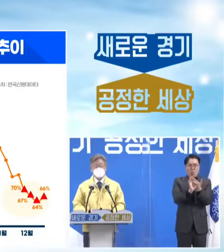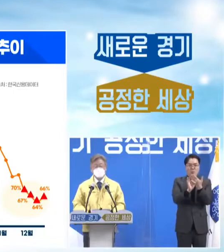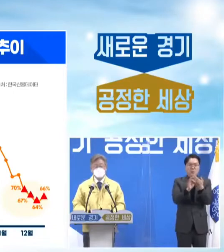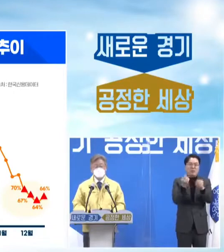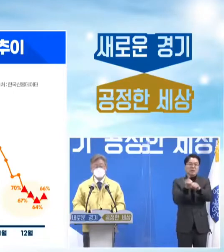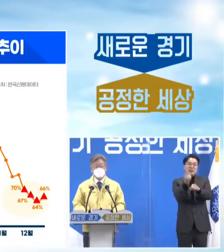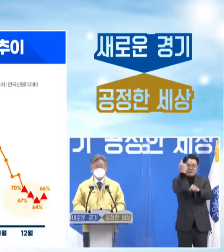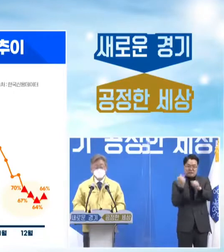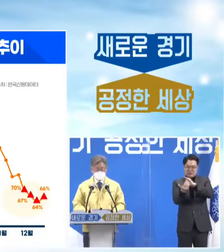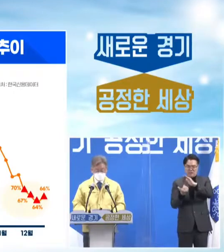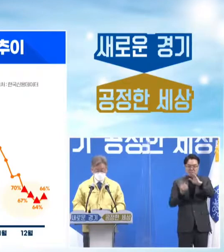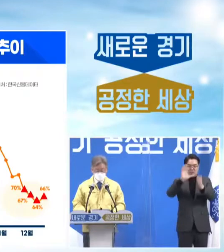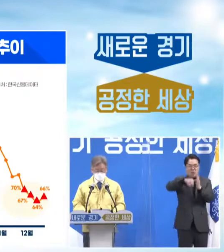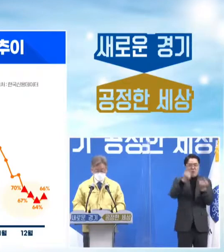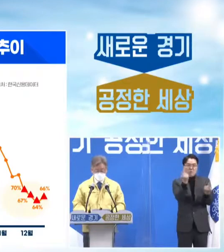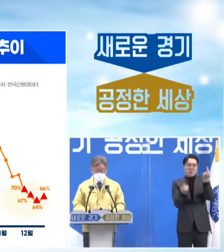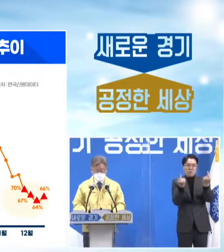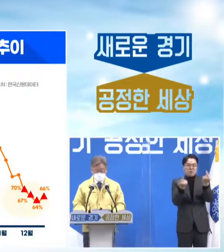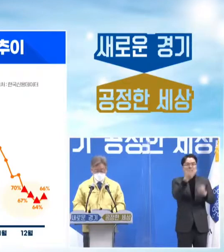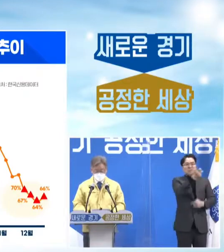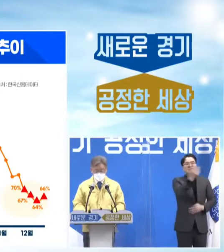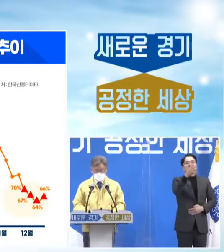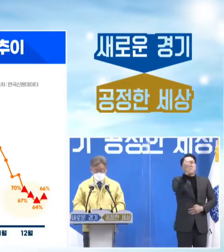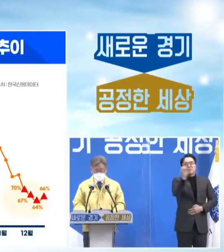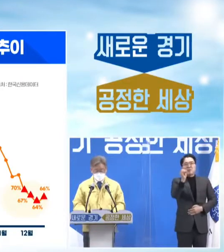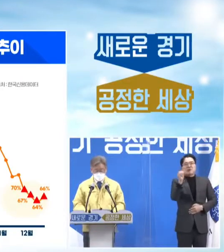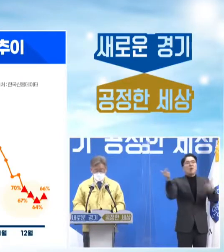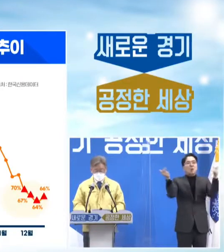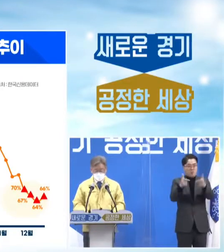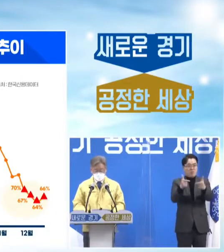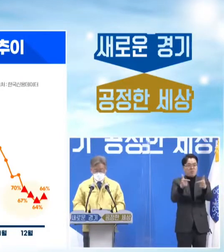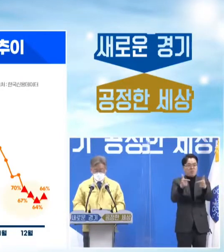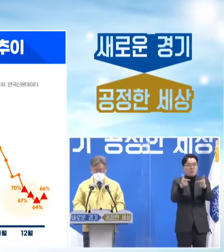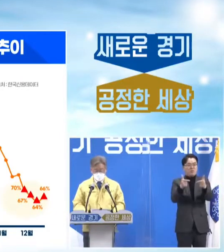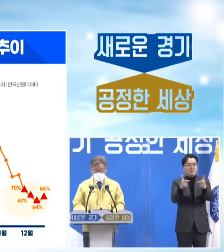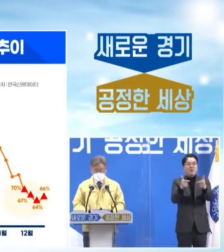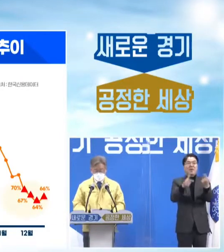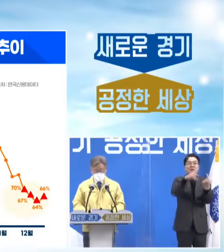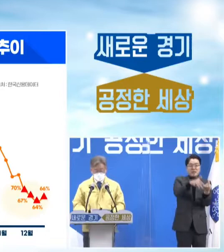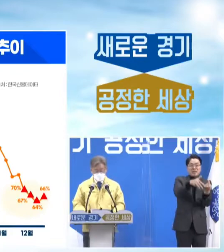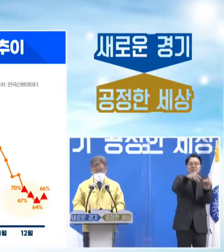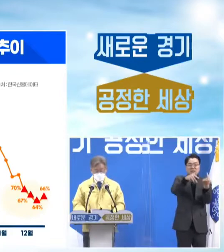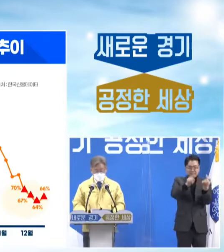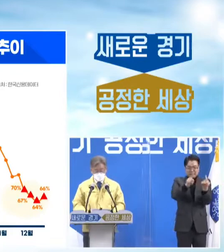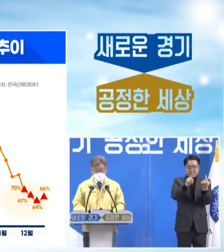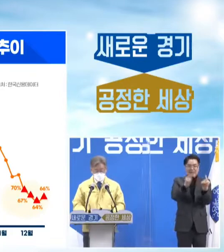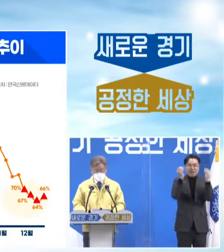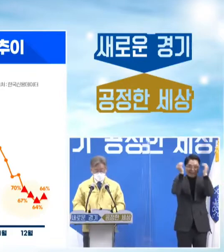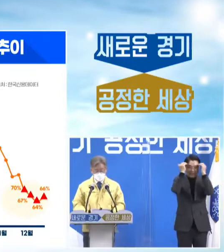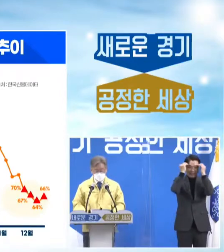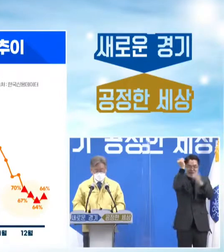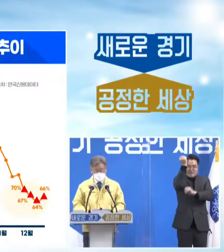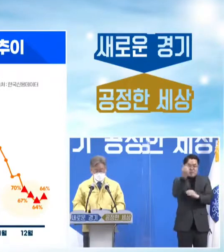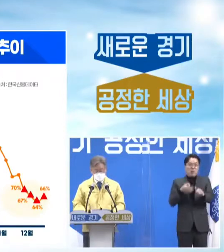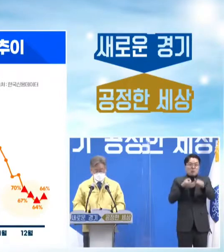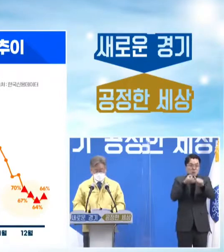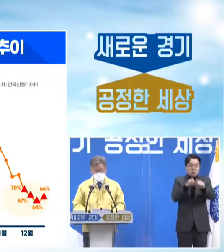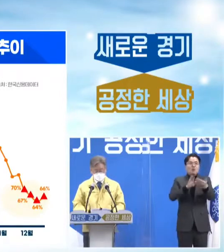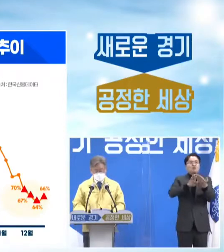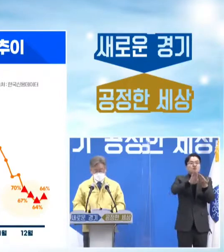수준까지 떨어진 적이 있습니다. 하지만 1차 재난기본소득 지급이 시작된 후인 4월에